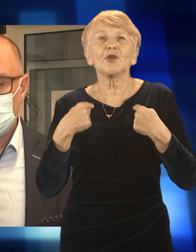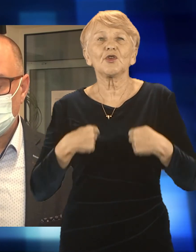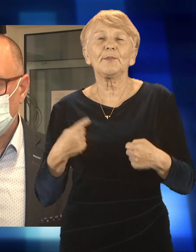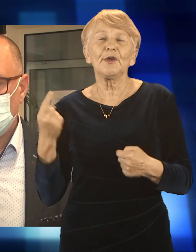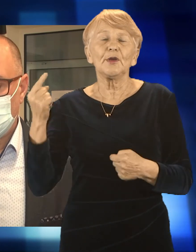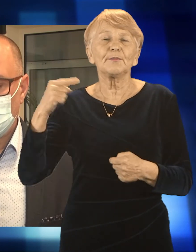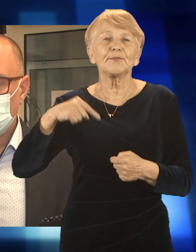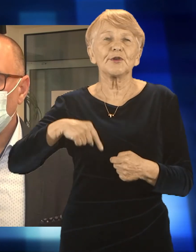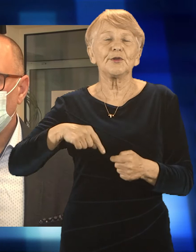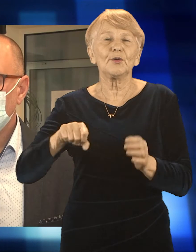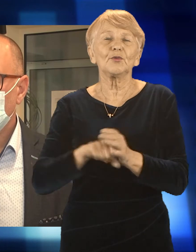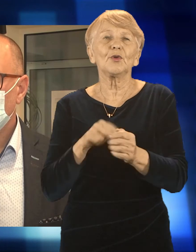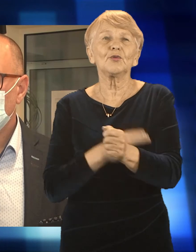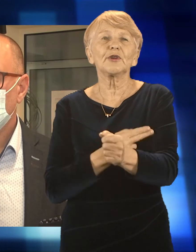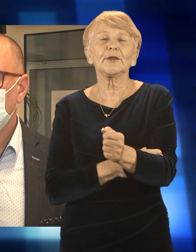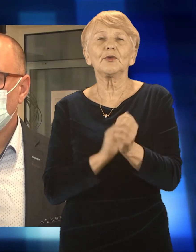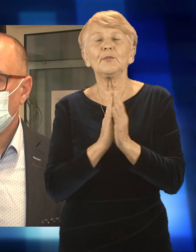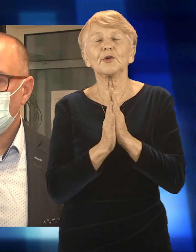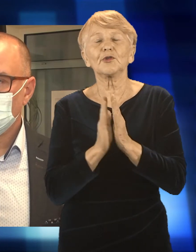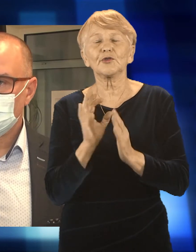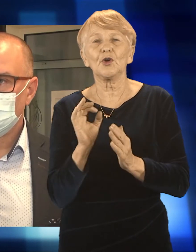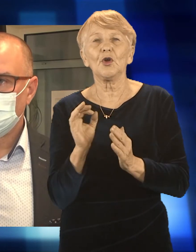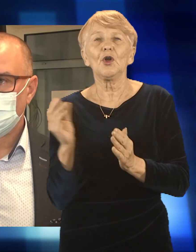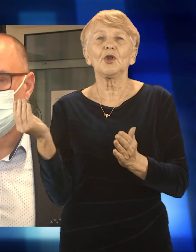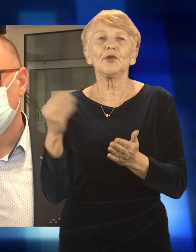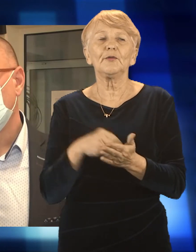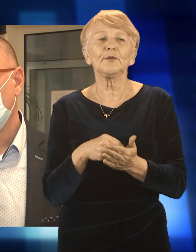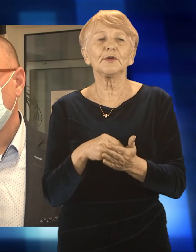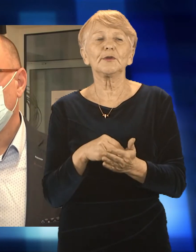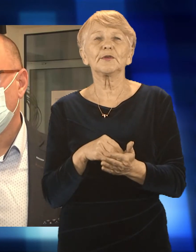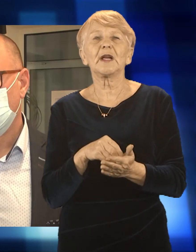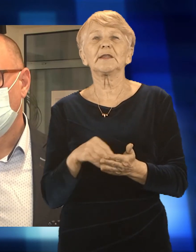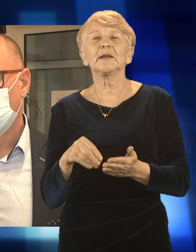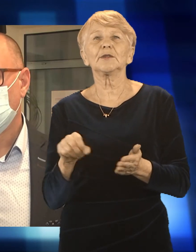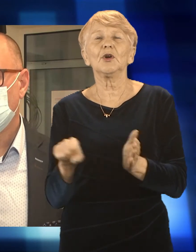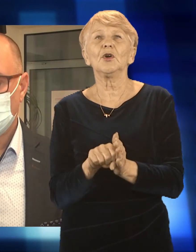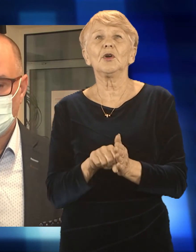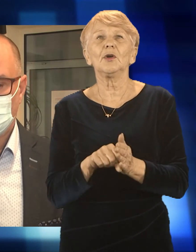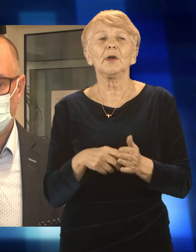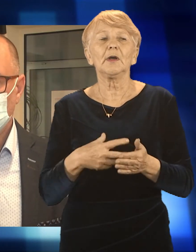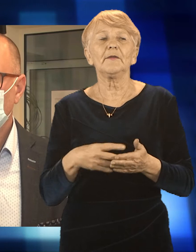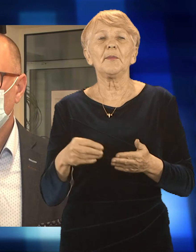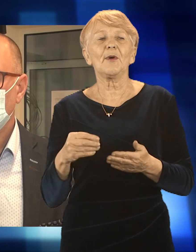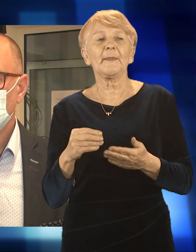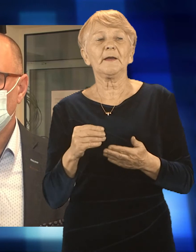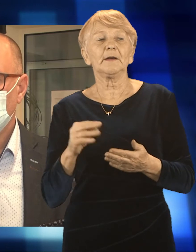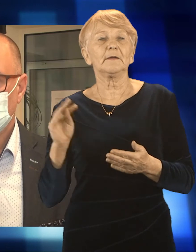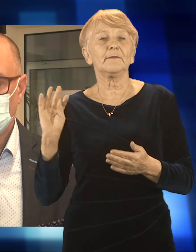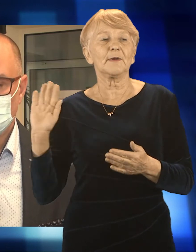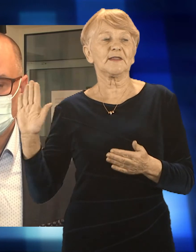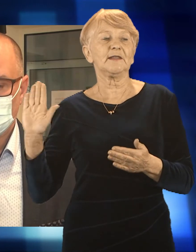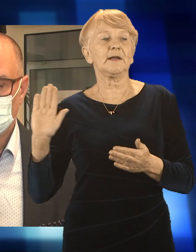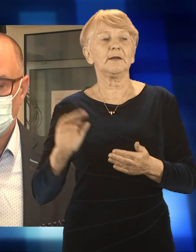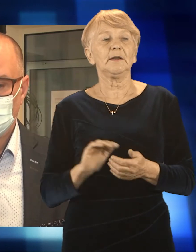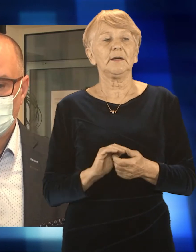wygląda. Natomiast ten przepływ pracowników jest coraz mniejszy. On jakby zostaje w kraju. Nie ma jakby takiego dużego zainteresowania,